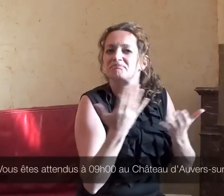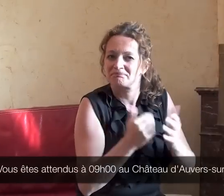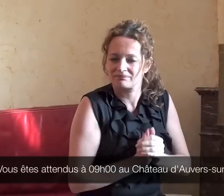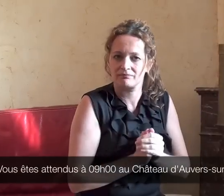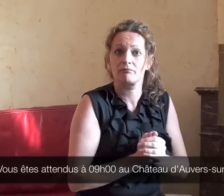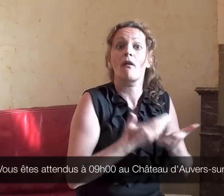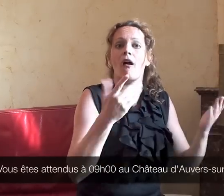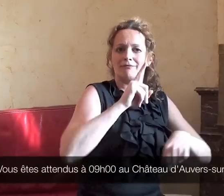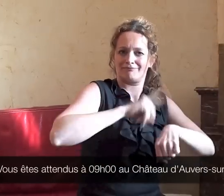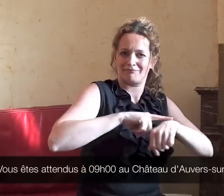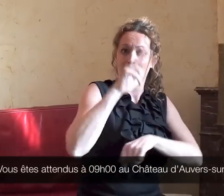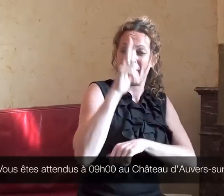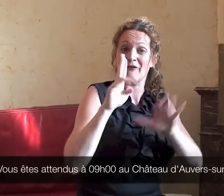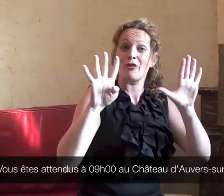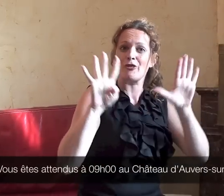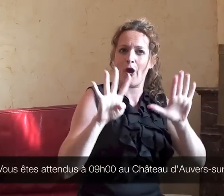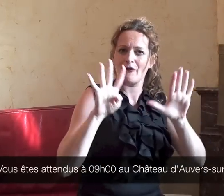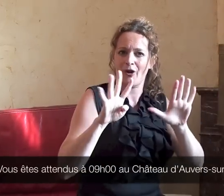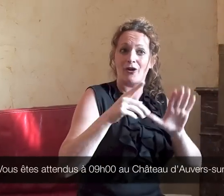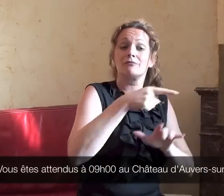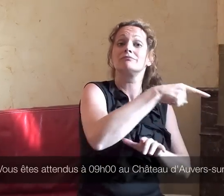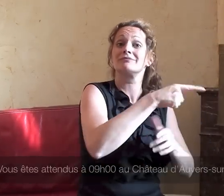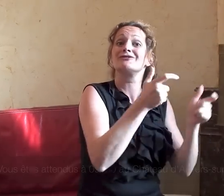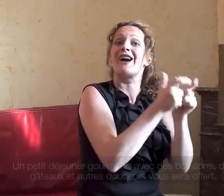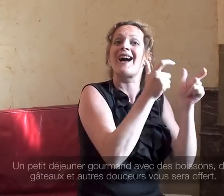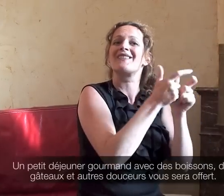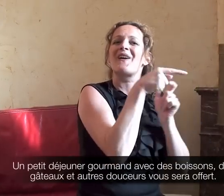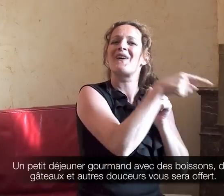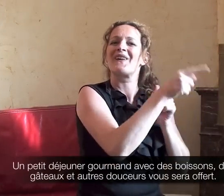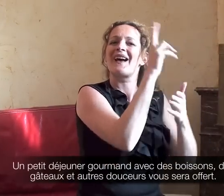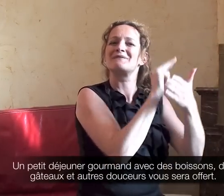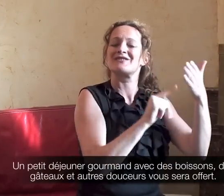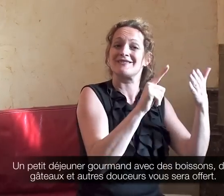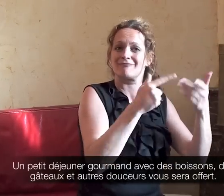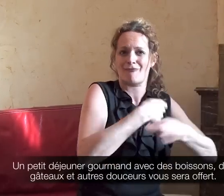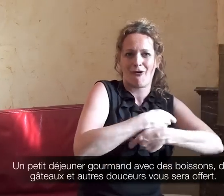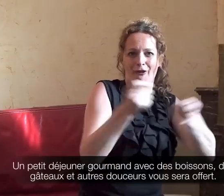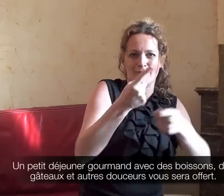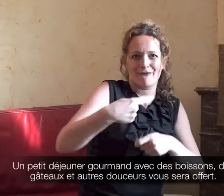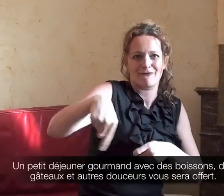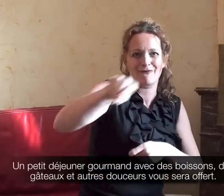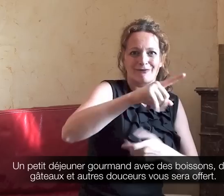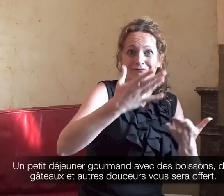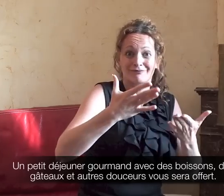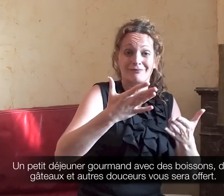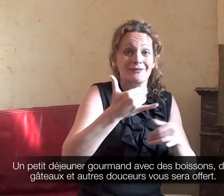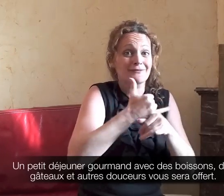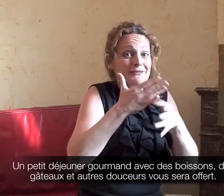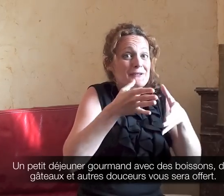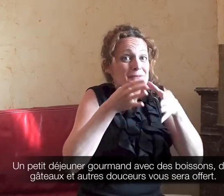Vous êtes attendu à 9h, le château des impressionnistes vous offre un petit déjeuner gourmand, avec des boissons, des gâteaux et autres